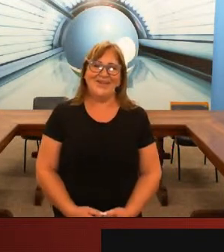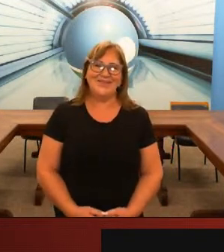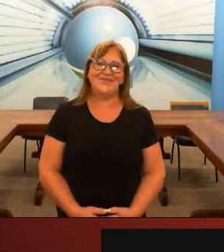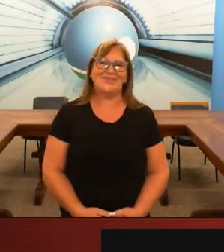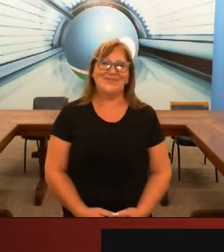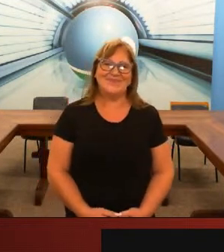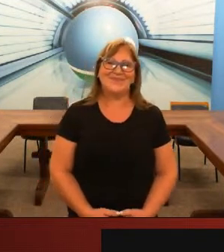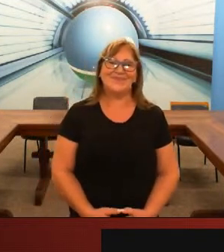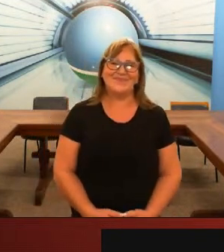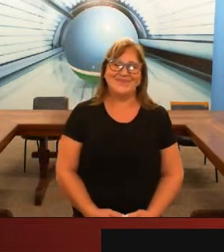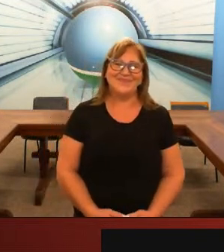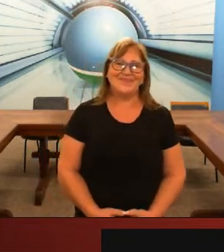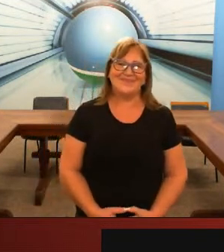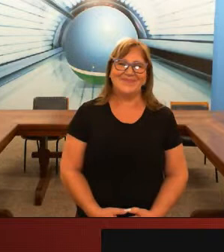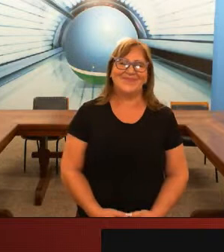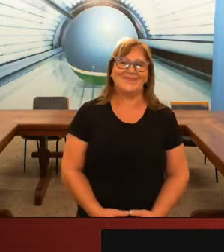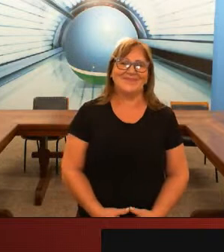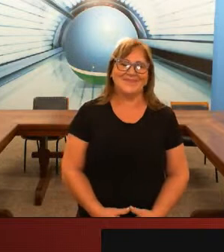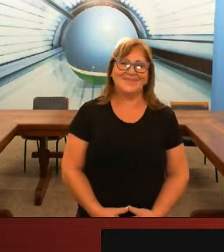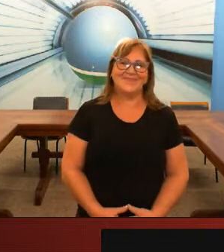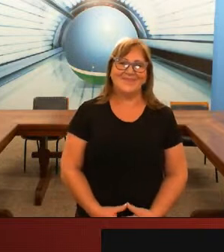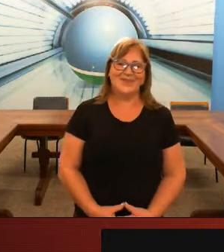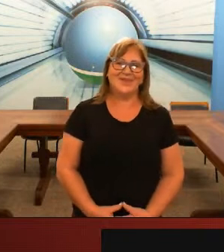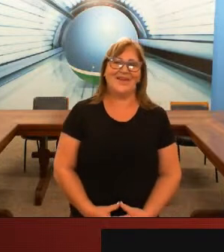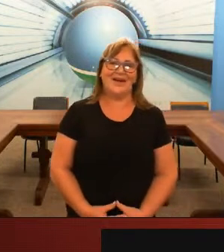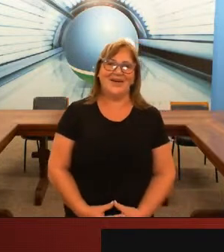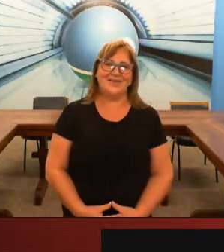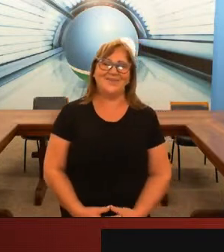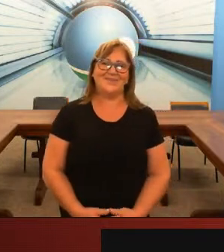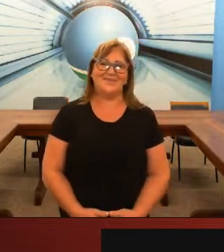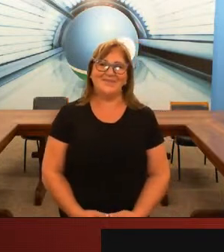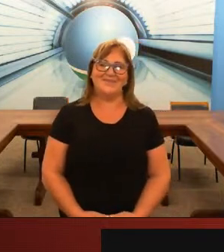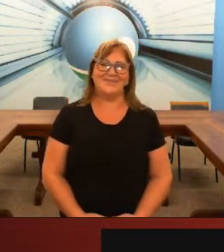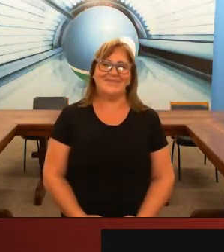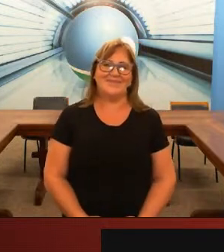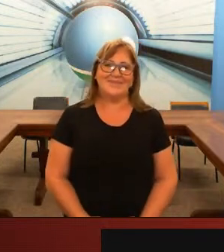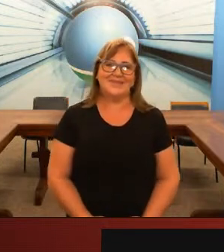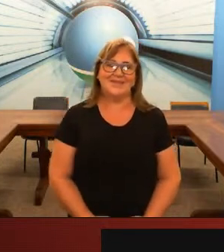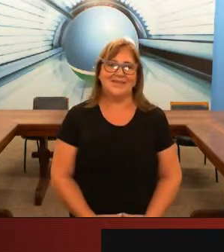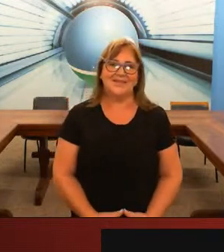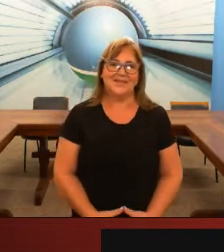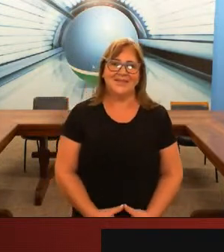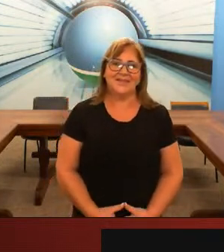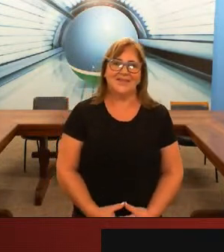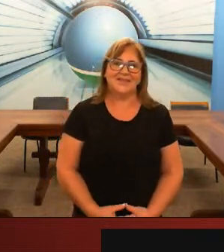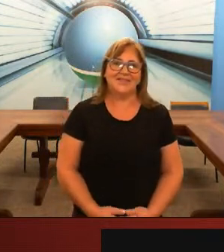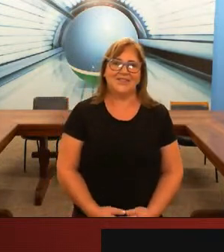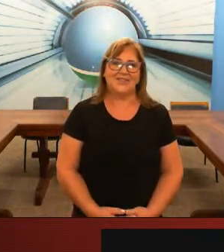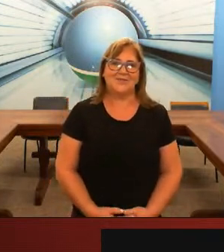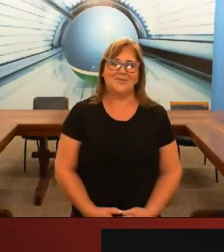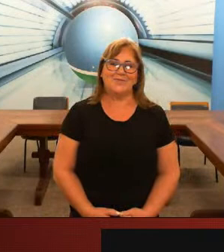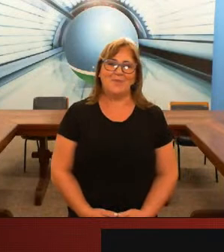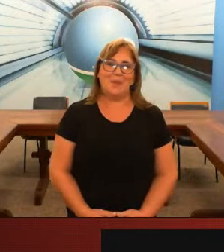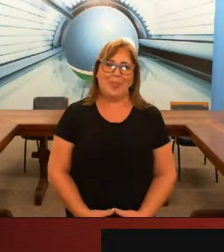então assim muito bacana esse projeto aí legal e eu gostaria primeiro né Ana muito obrigada pela sua